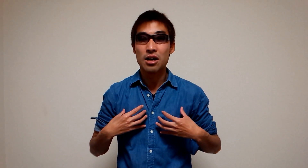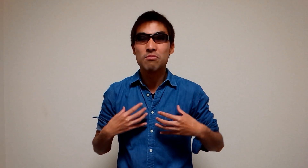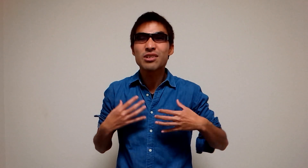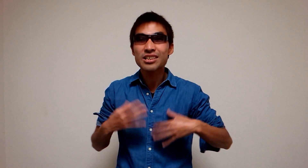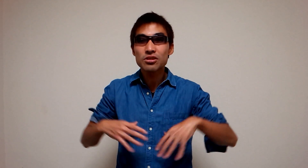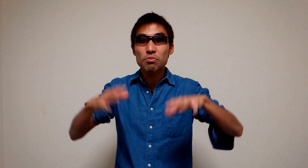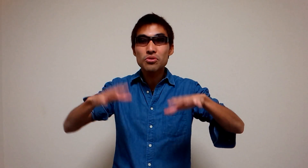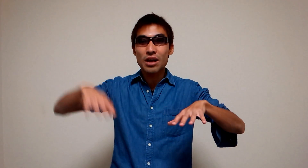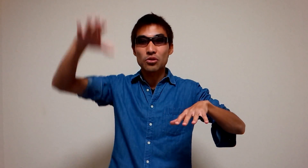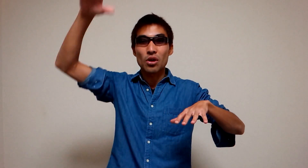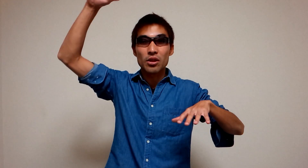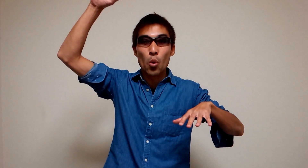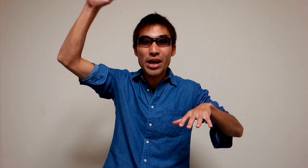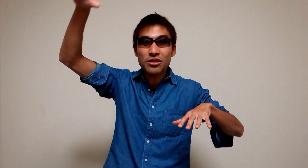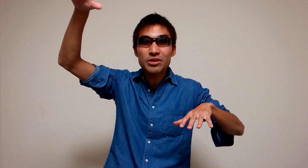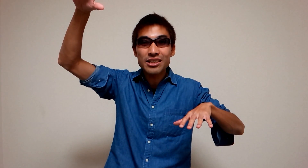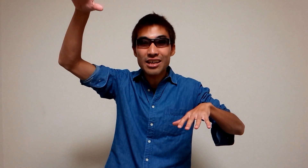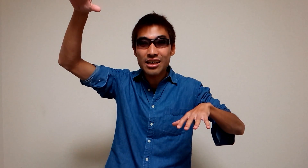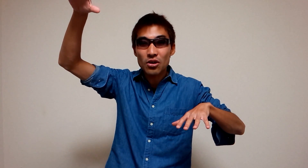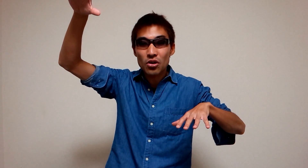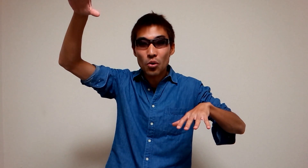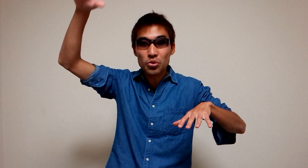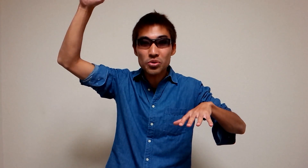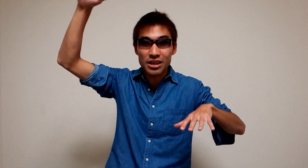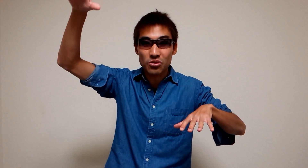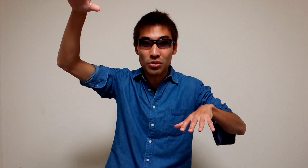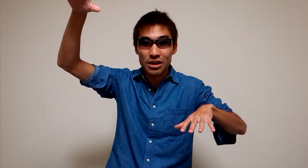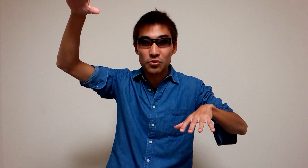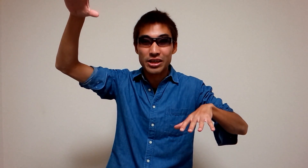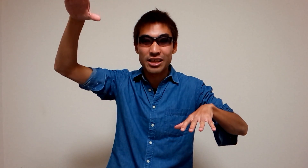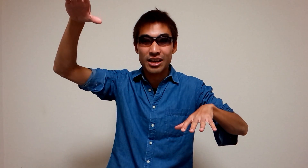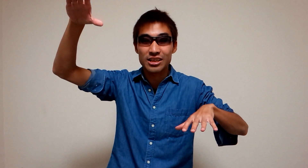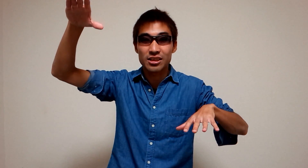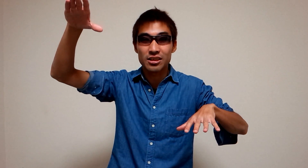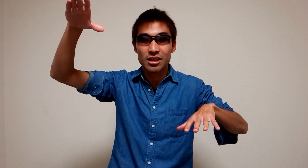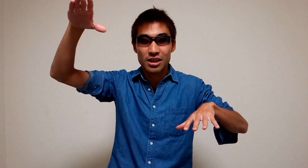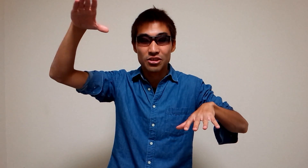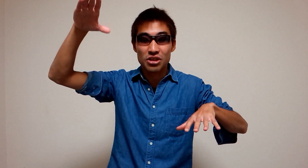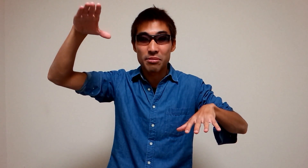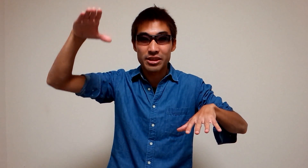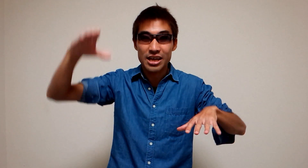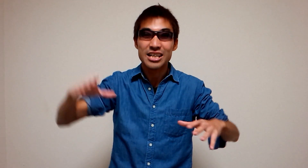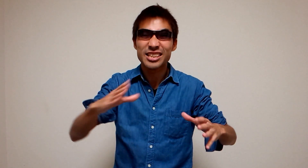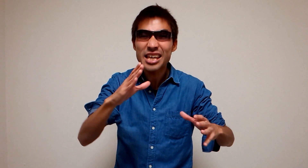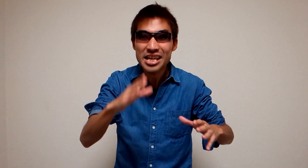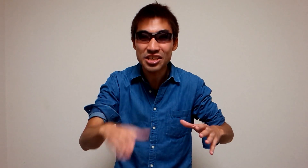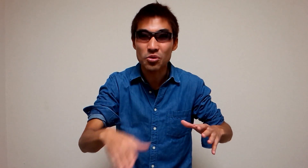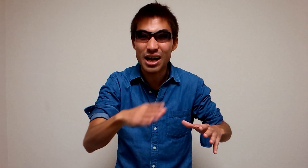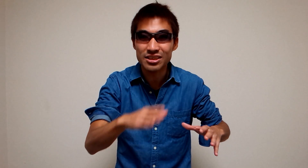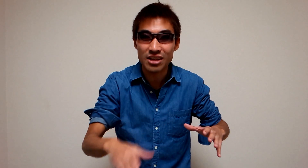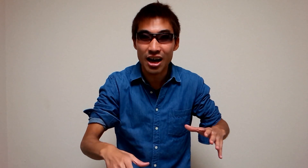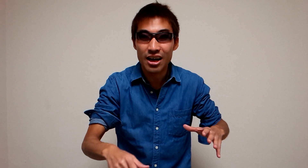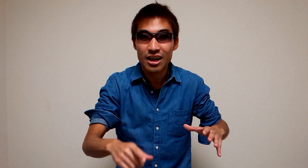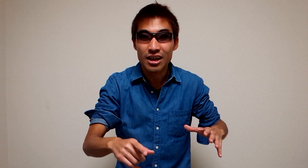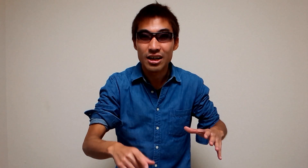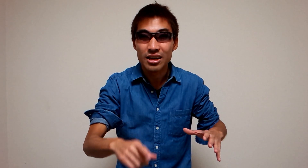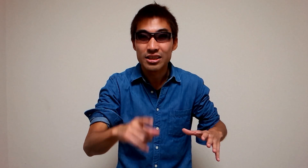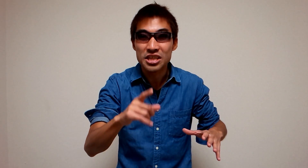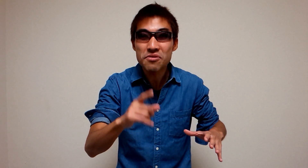昔の僕らの親の年代お父さんとかの年代から比べて生死の数が2